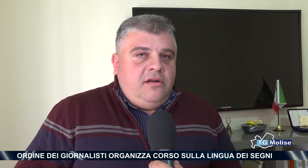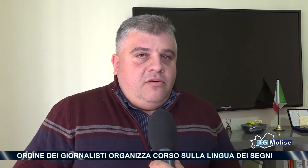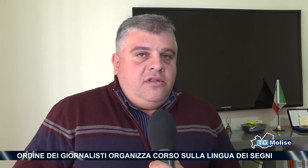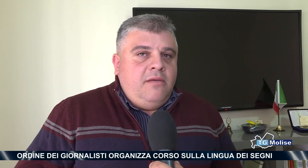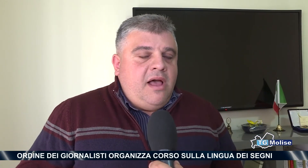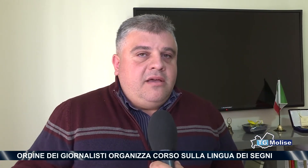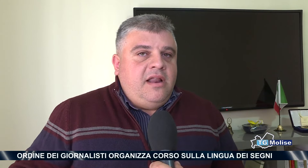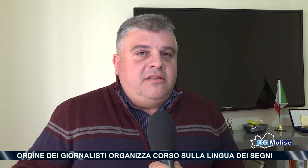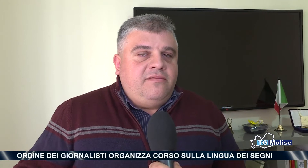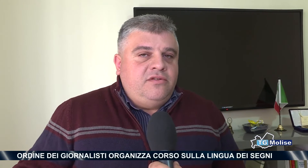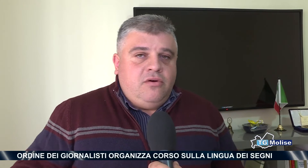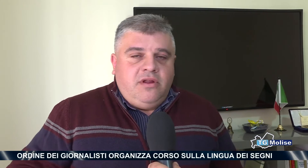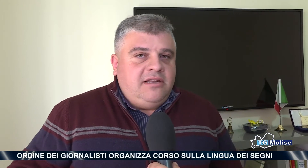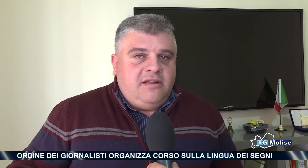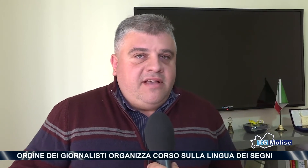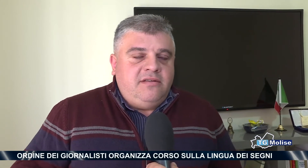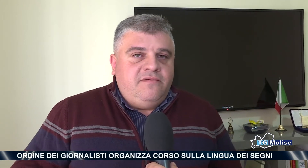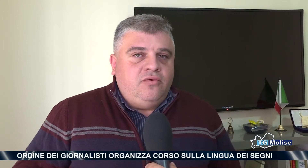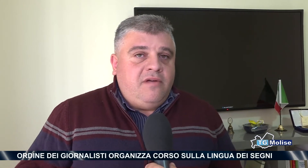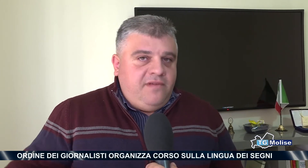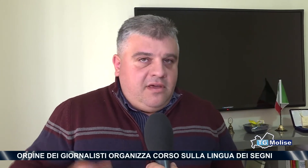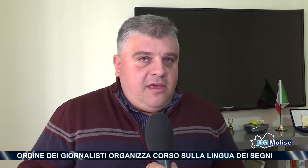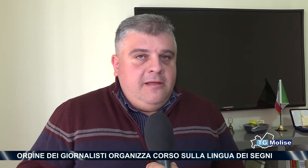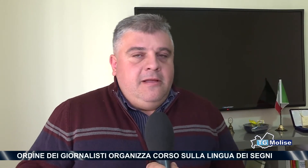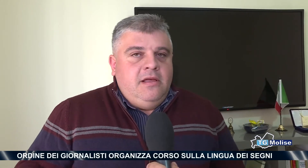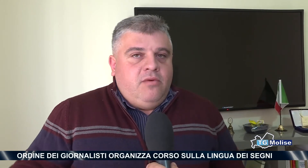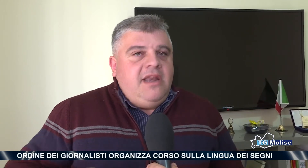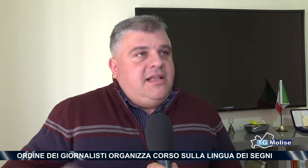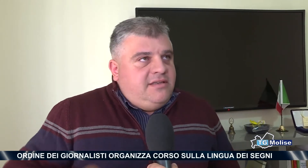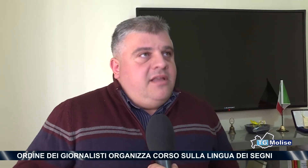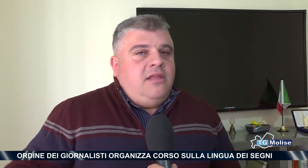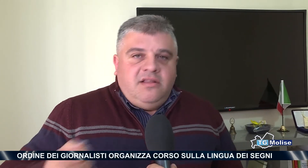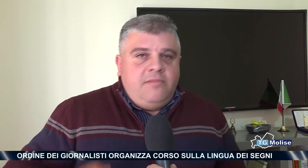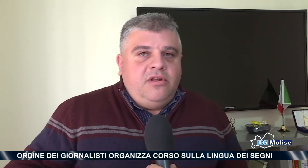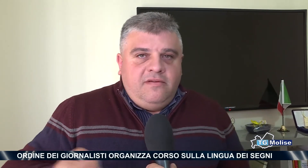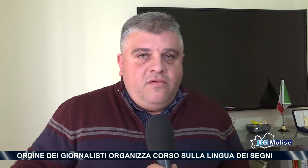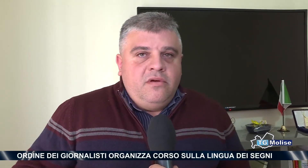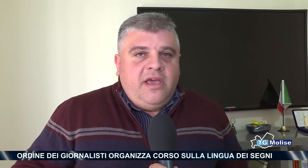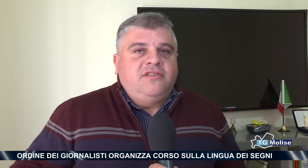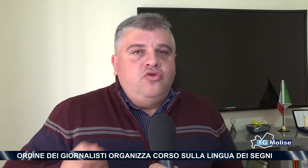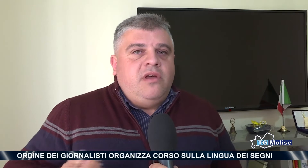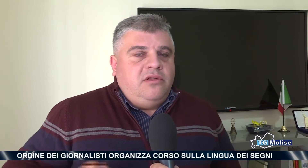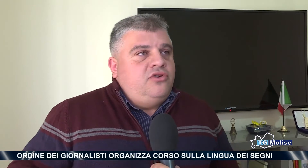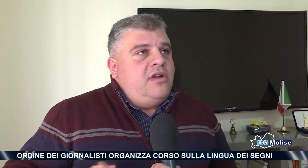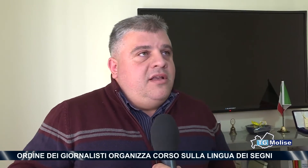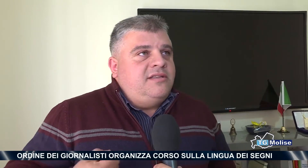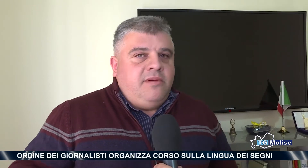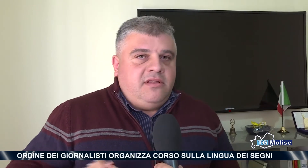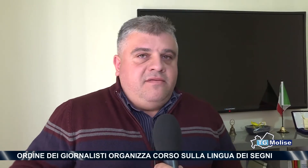dell'Ordine ma anche in altre funzioni, in altre vesti in futuro affinché quelle aziende, ad esempio le tv, che assumano dei giornalisti per dar